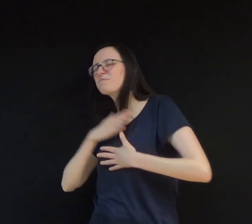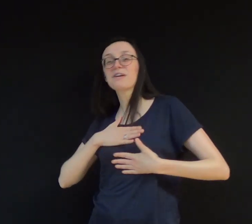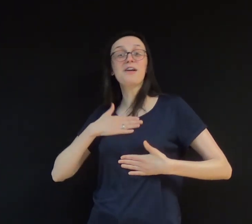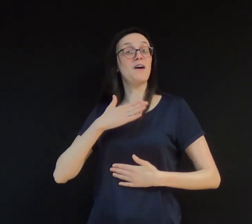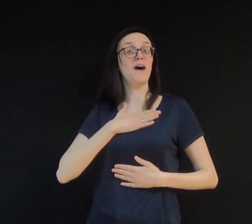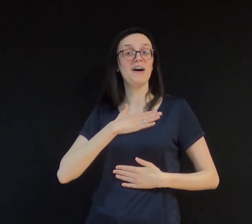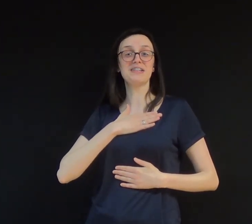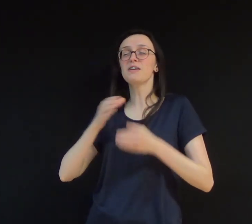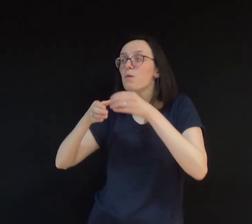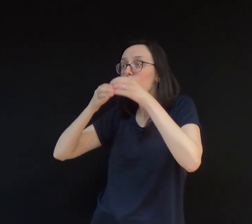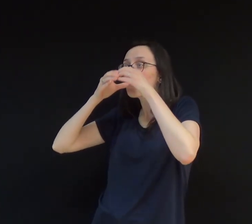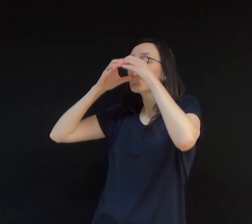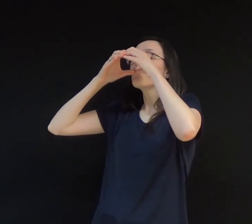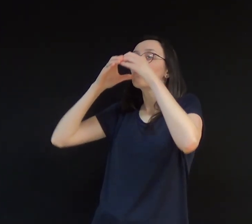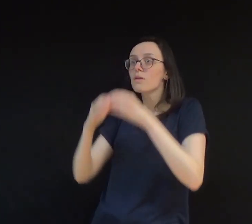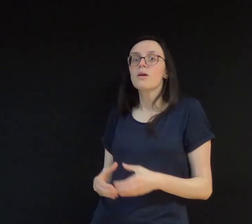Ao soltar a lata, deu um sorriso imenso.